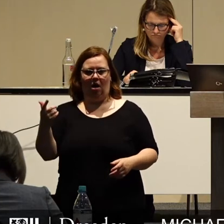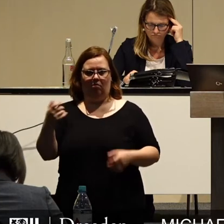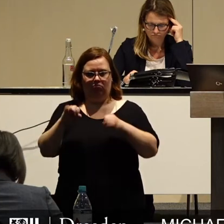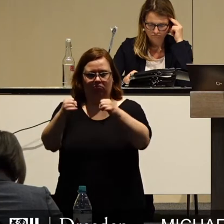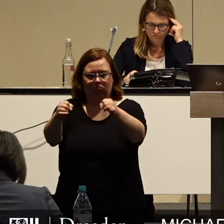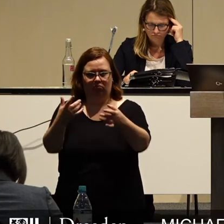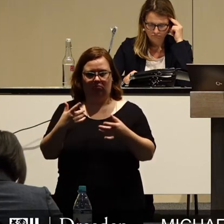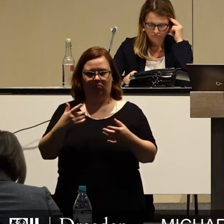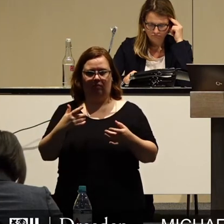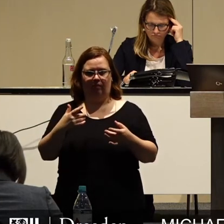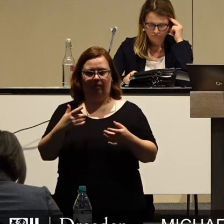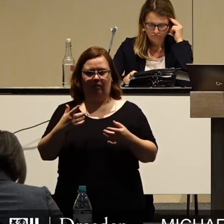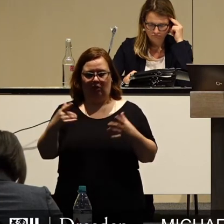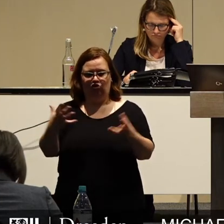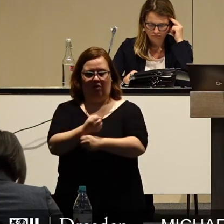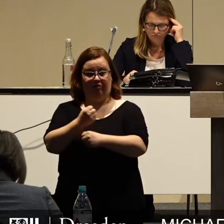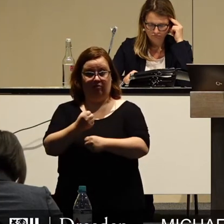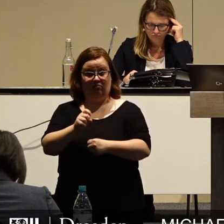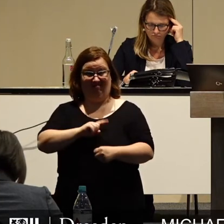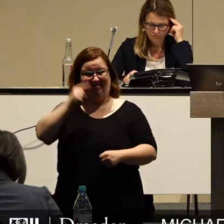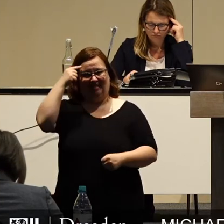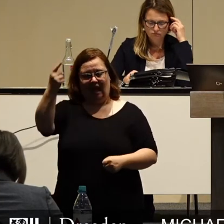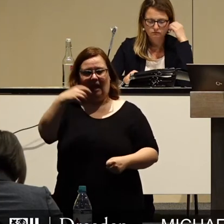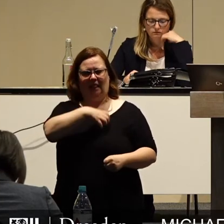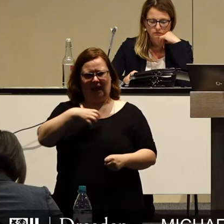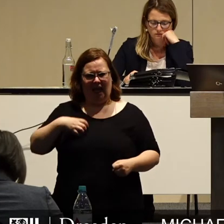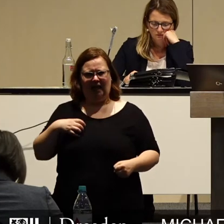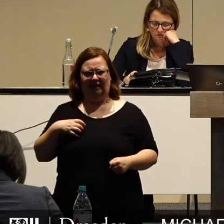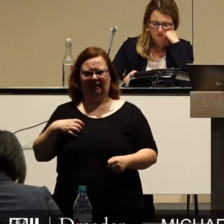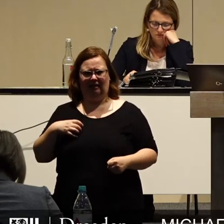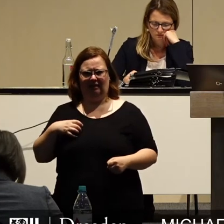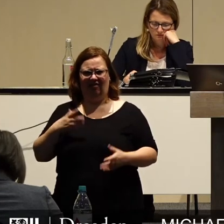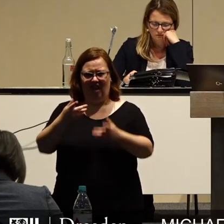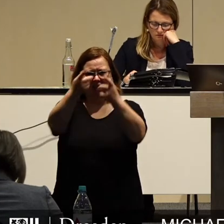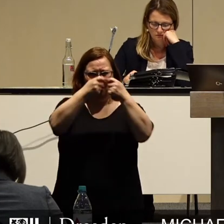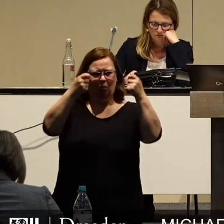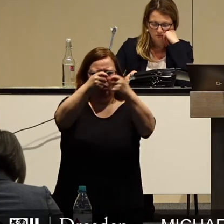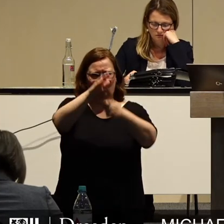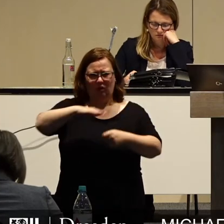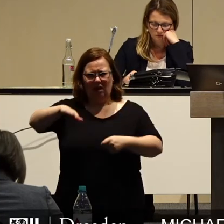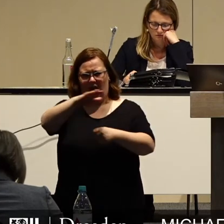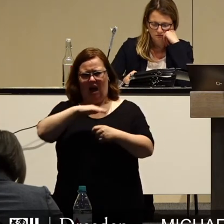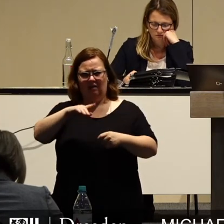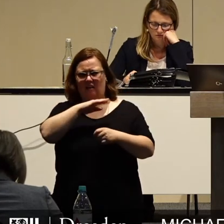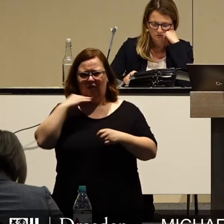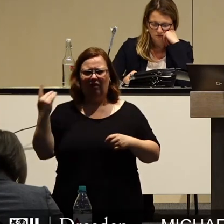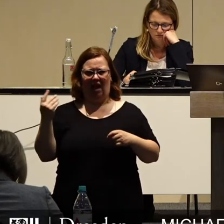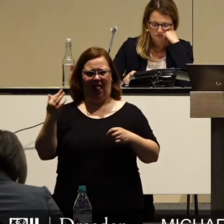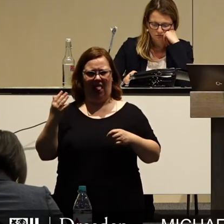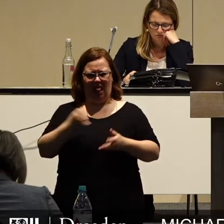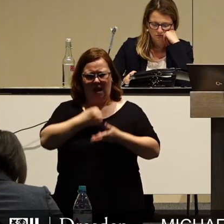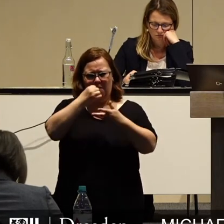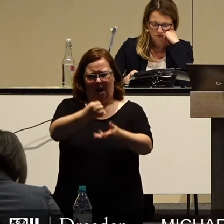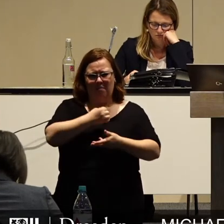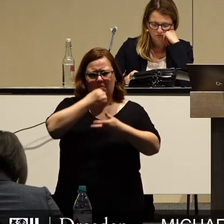Bewältigung der Lage tun. Glauben wir wirklich, Dresden könne sich während der Bund und im Land gigantische Größenordnungen